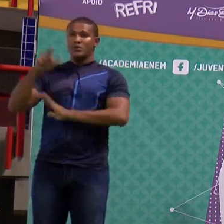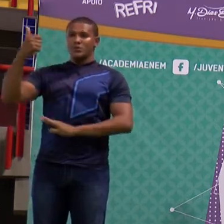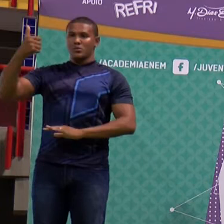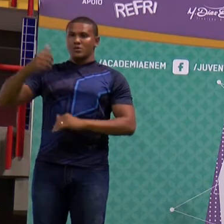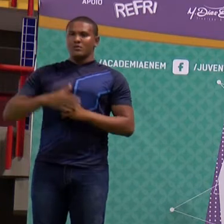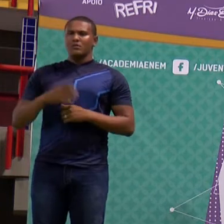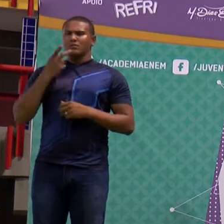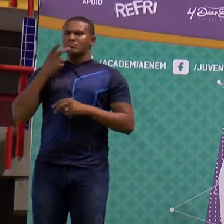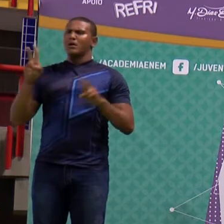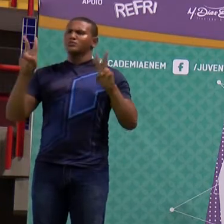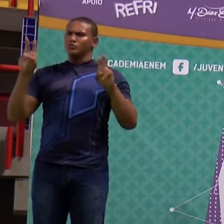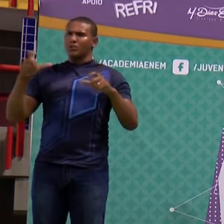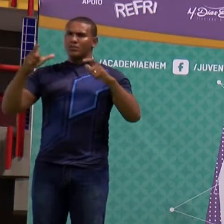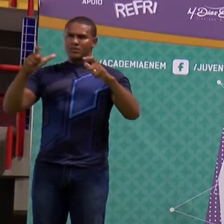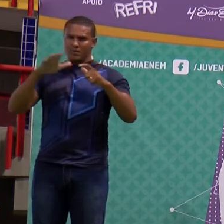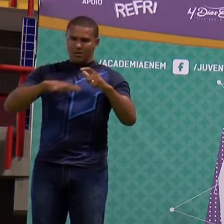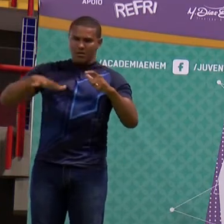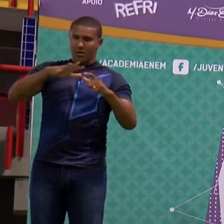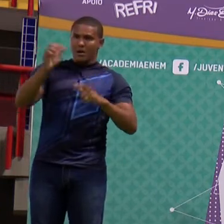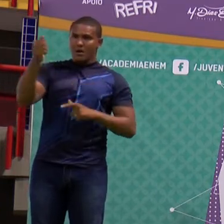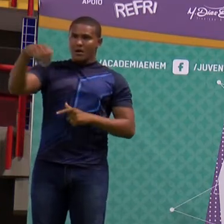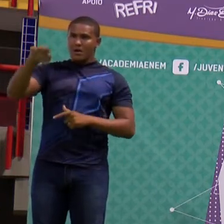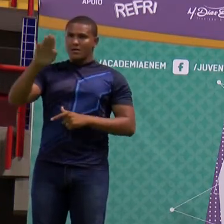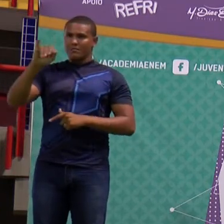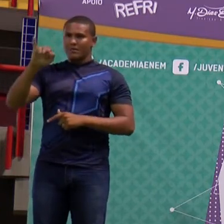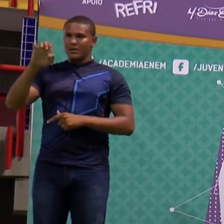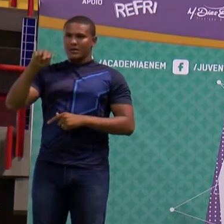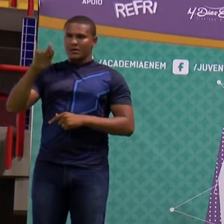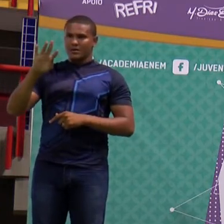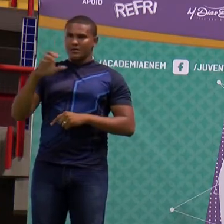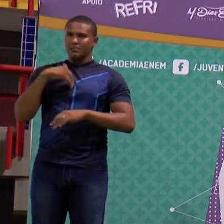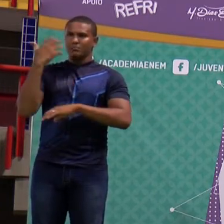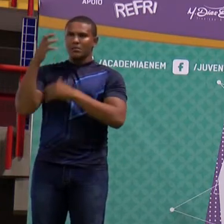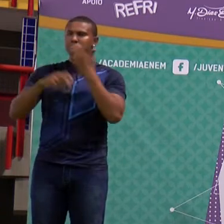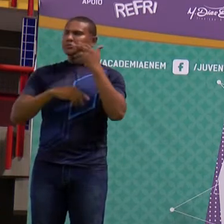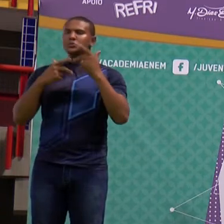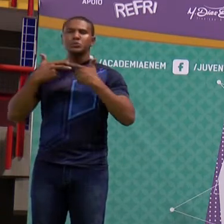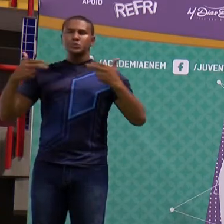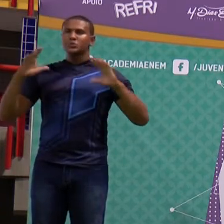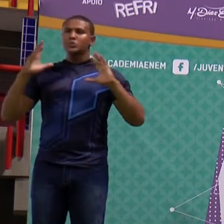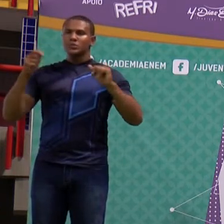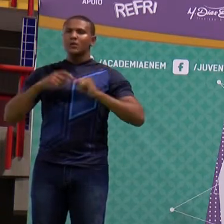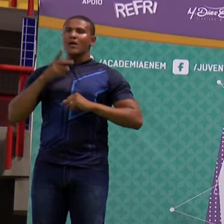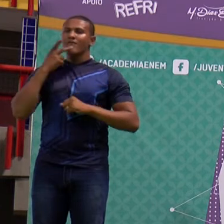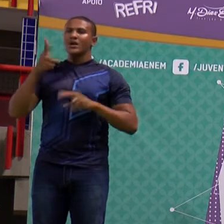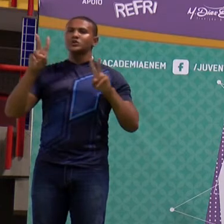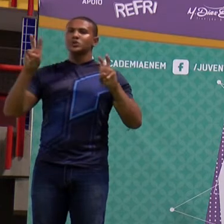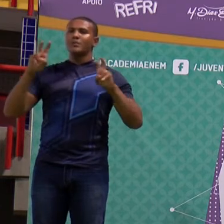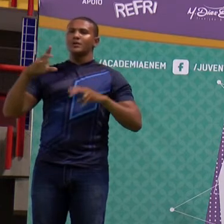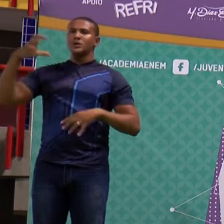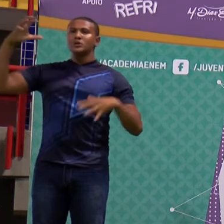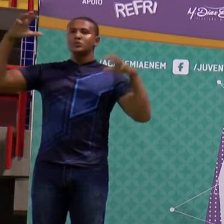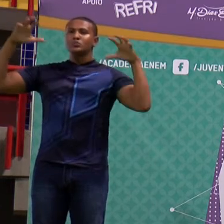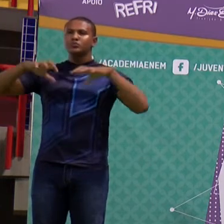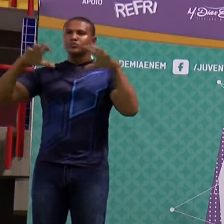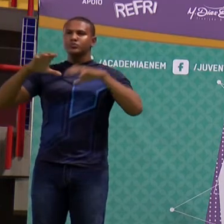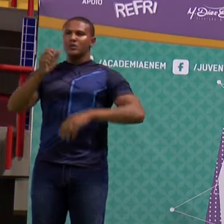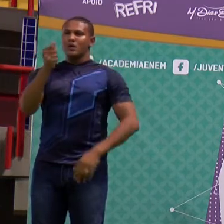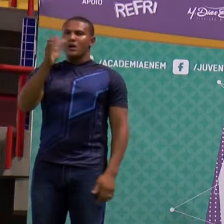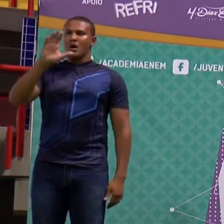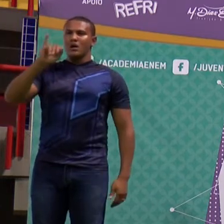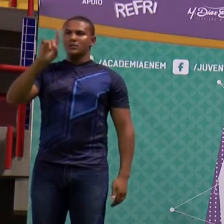ambiente, um dos temas mais cobrados no Enem em todos os anos é a questão das chuvas ácidas, certo?